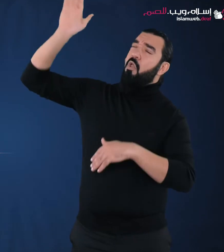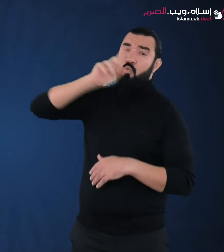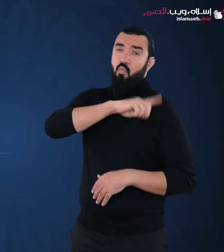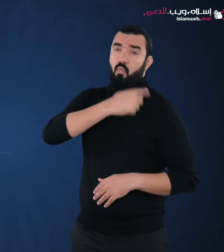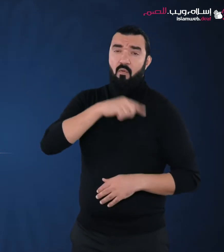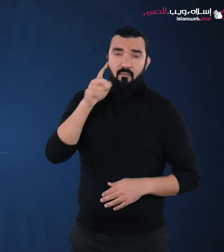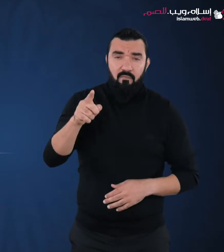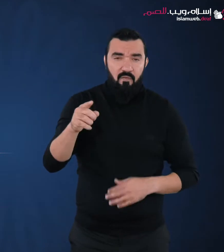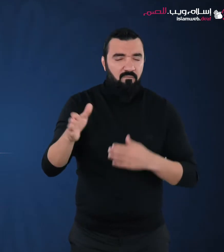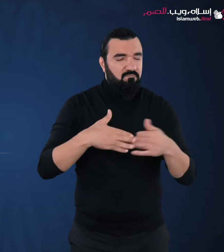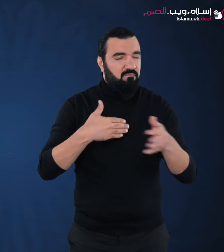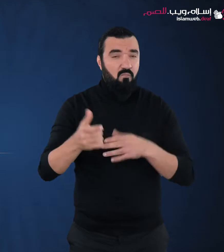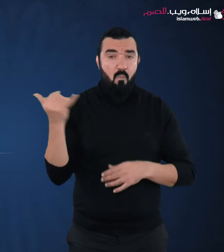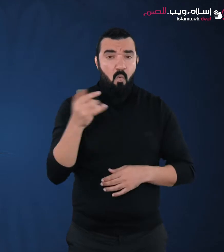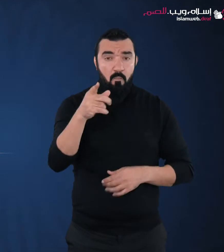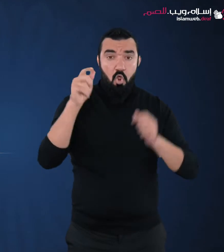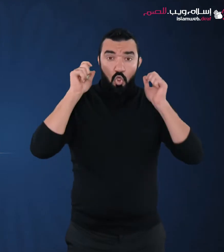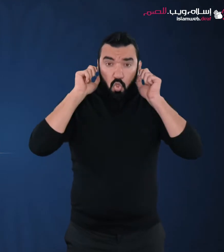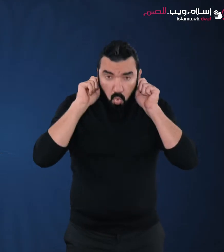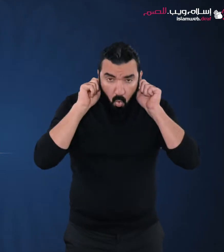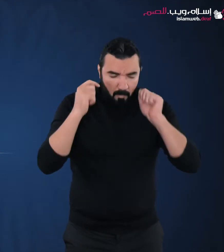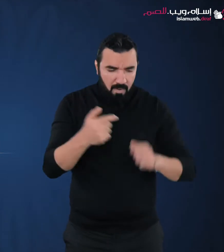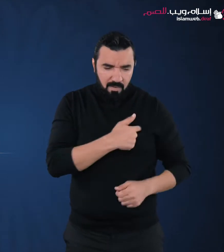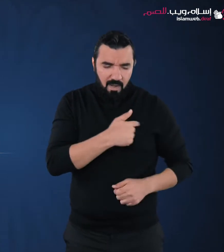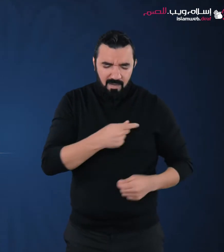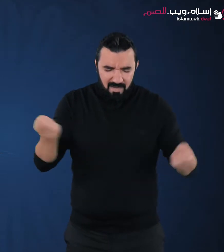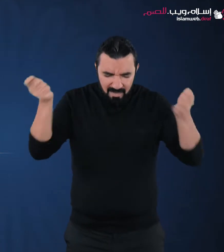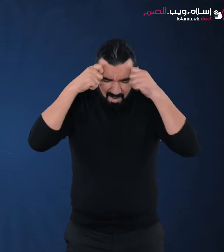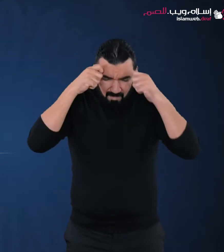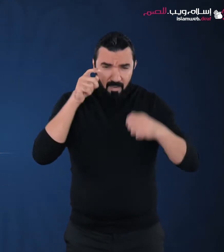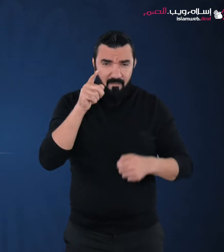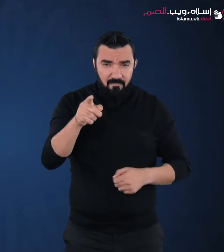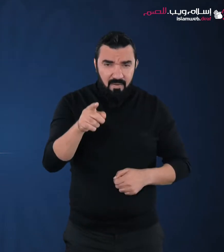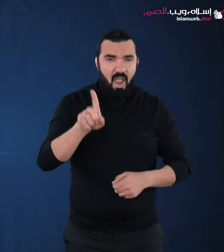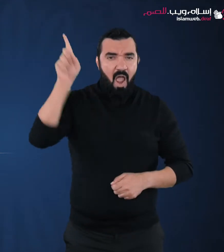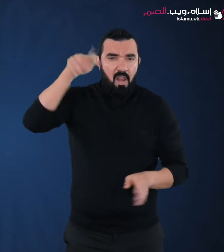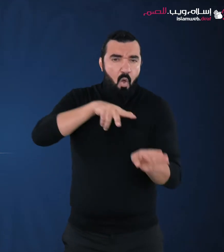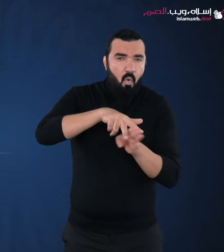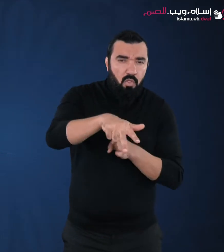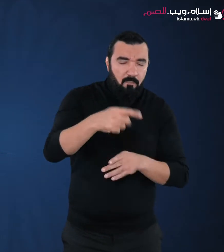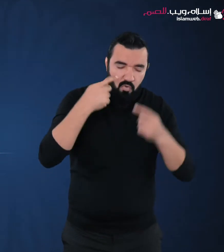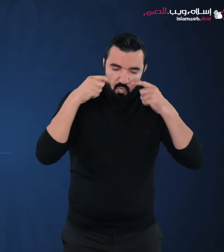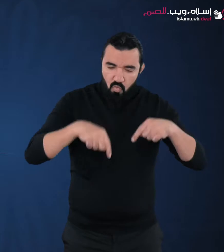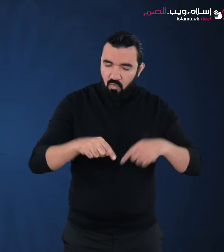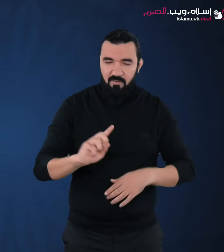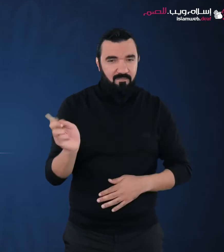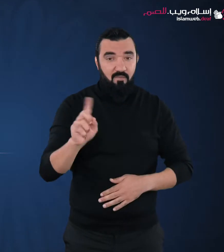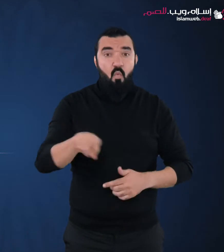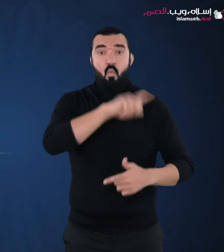العبد من ذنبه فلا يعاقب عليه في الدنيا ولا في الآخرة